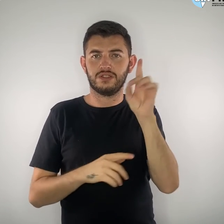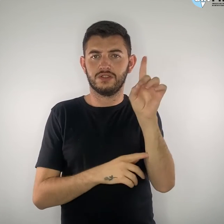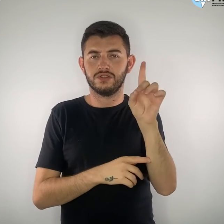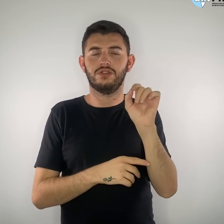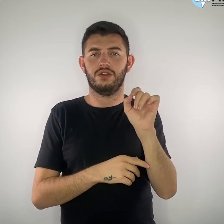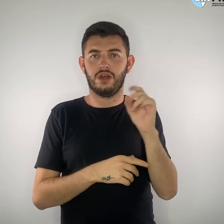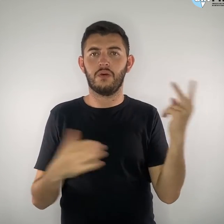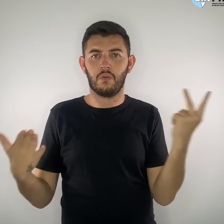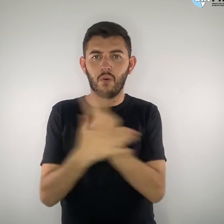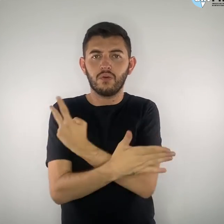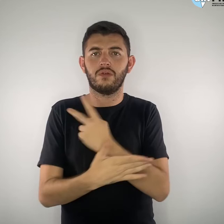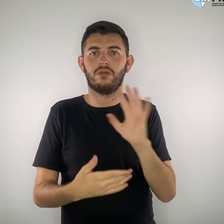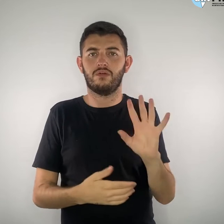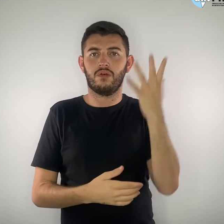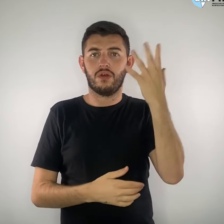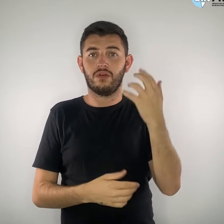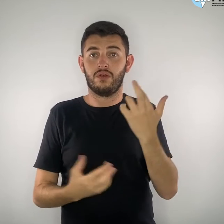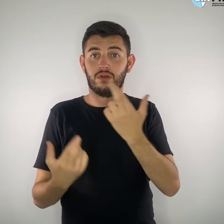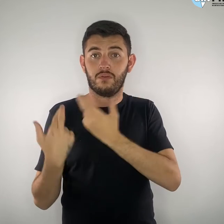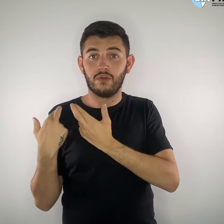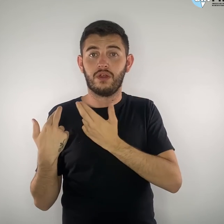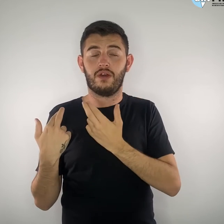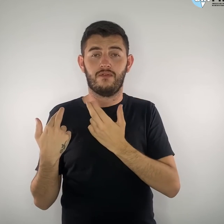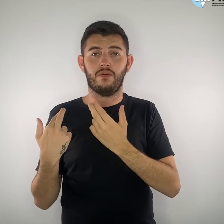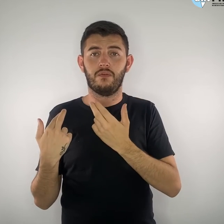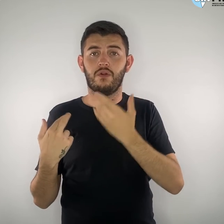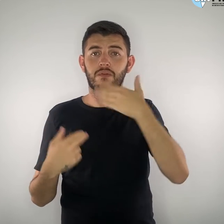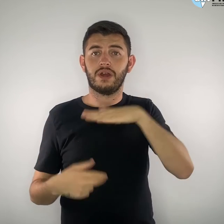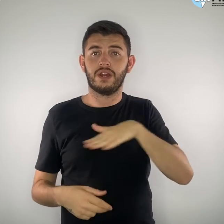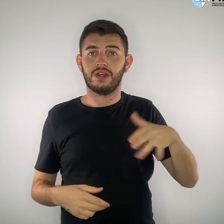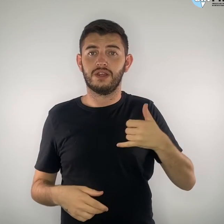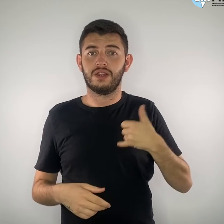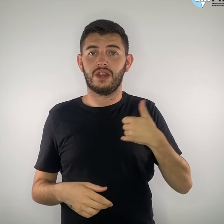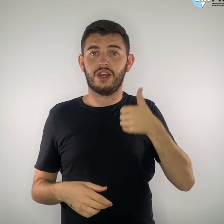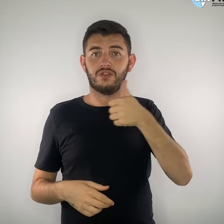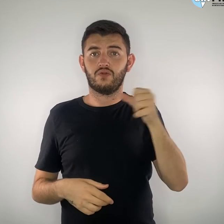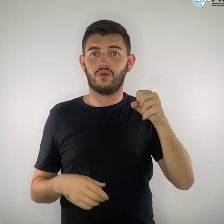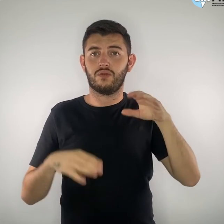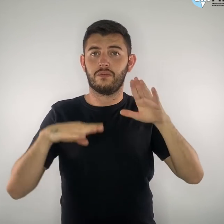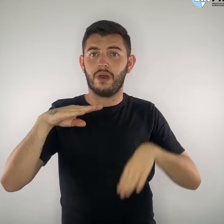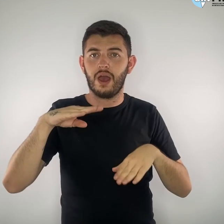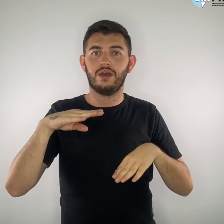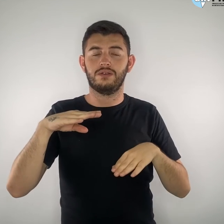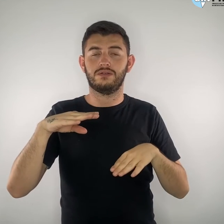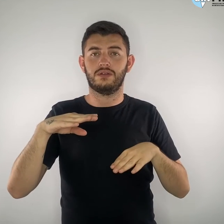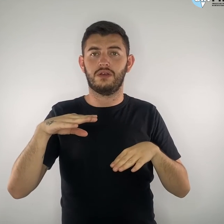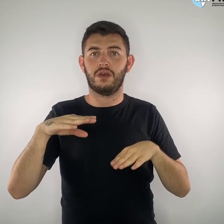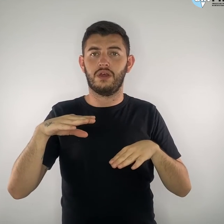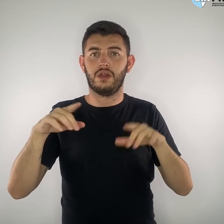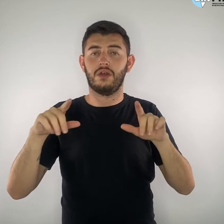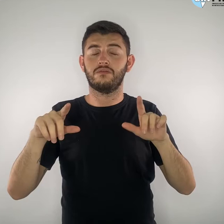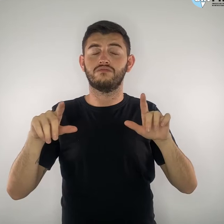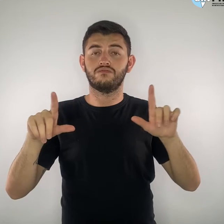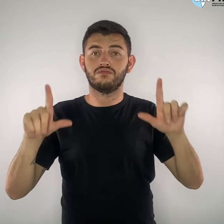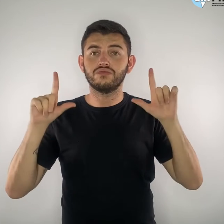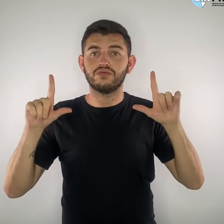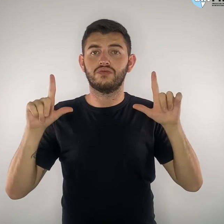idade que apareceu no vídeo, o qual foi publicado pela campanha de Jair Bolsonaro no dia 6 de